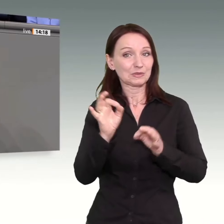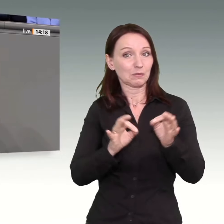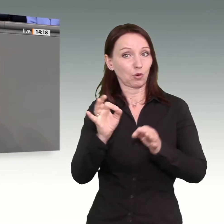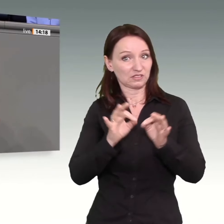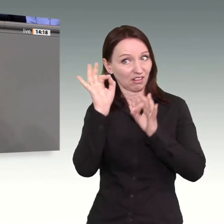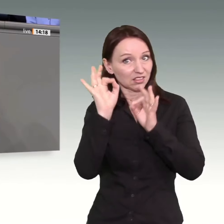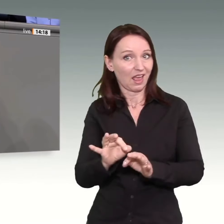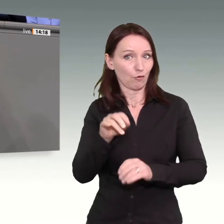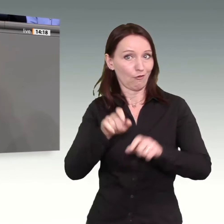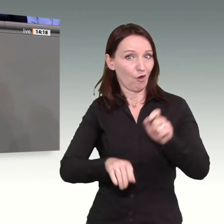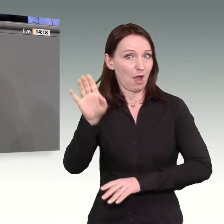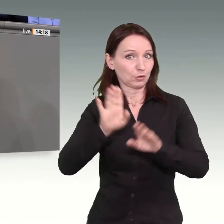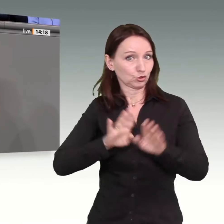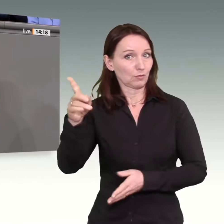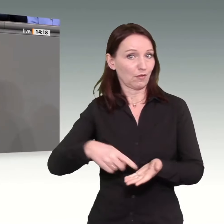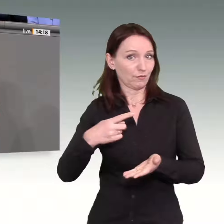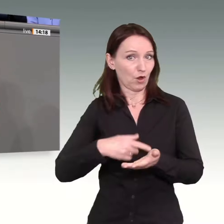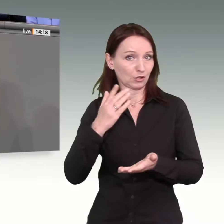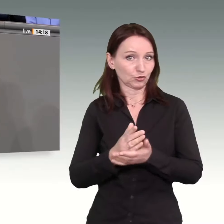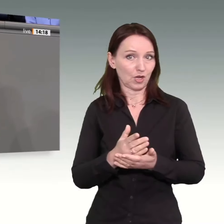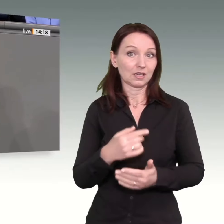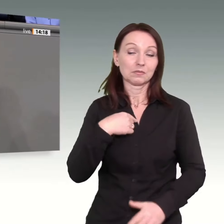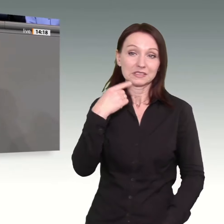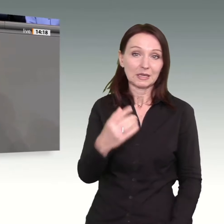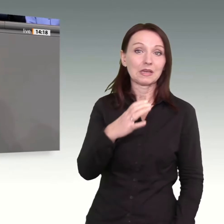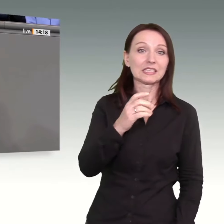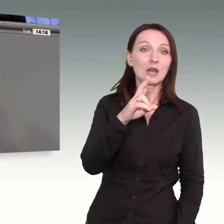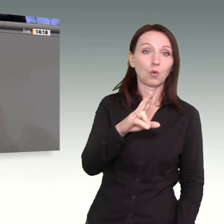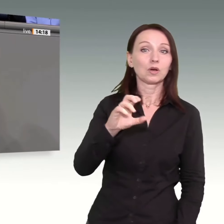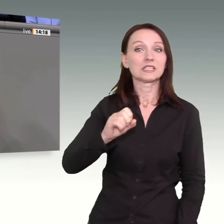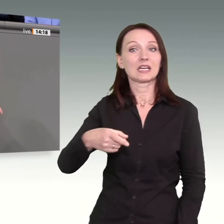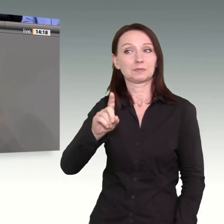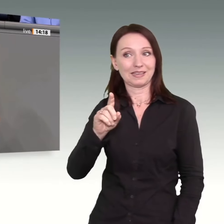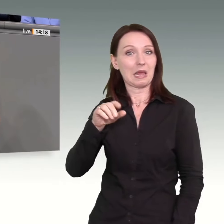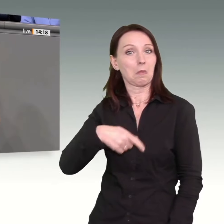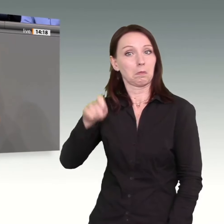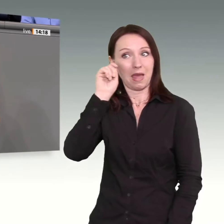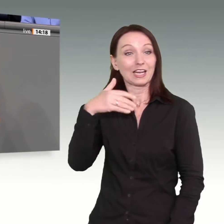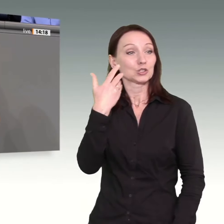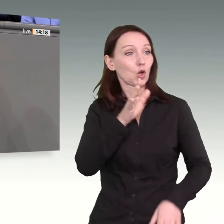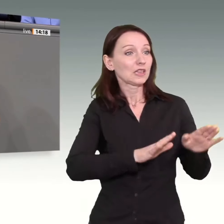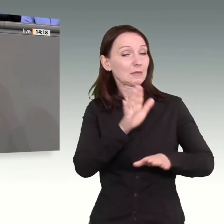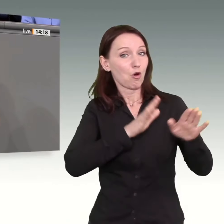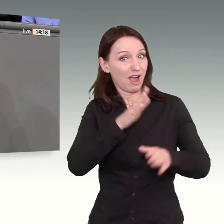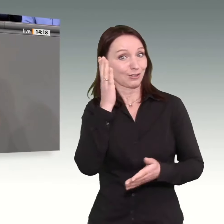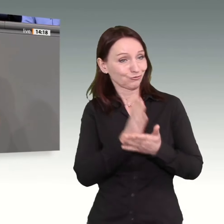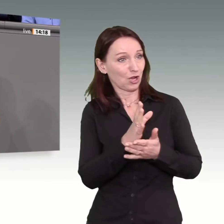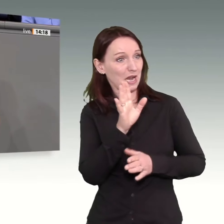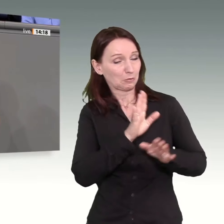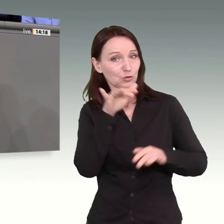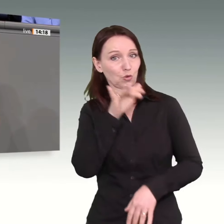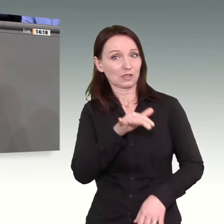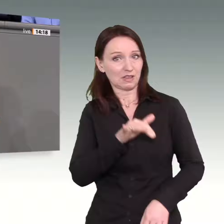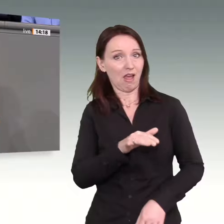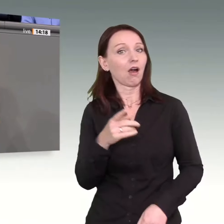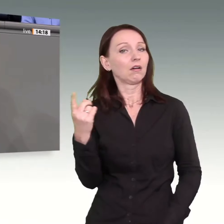und SPD in Berlin diese demokratische Abstimmung einfach missachten. Meine Damen und Herren, die Transformation ist auch nicht